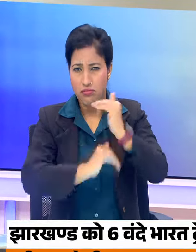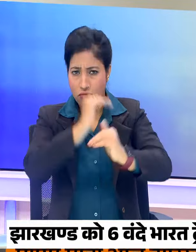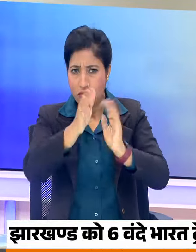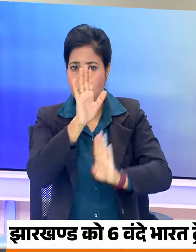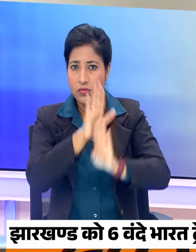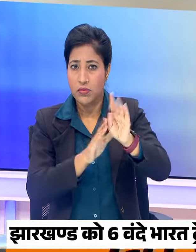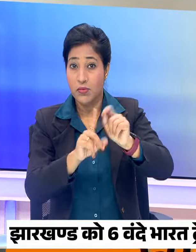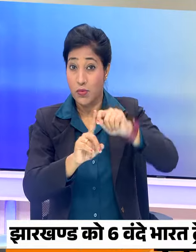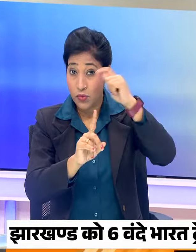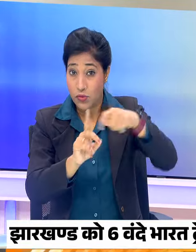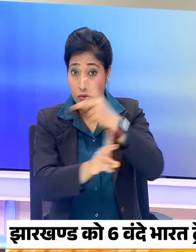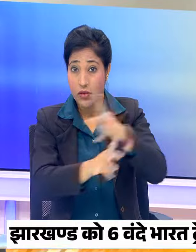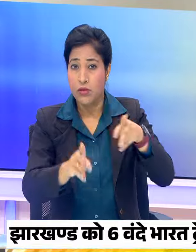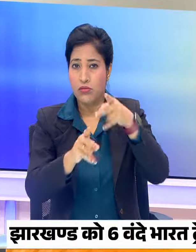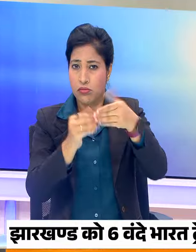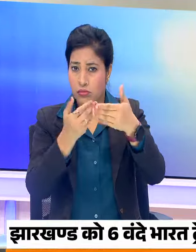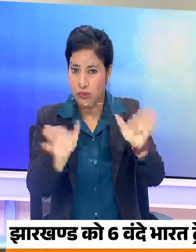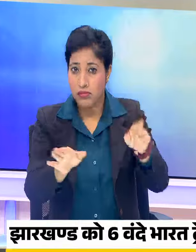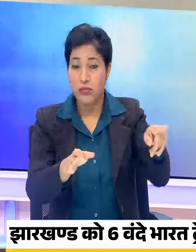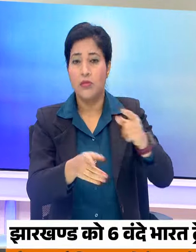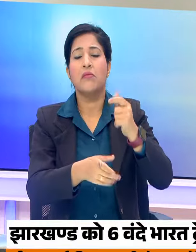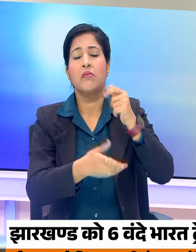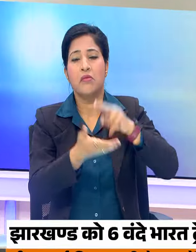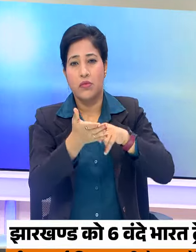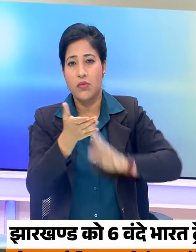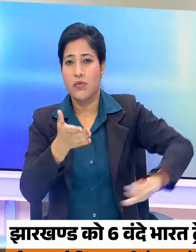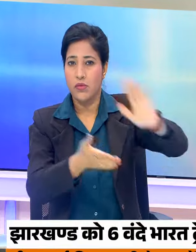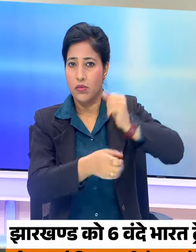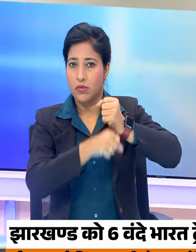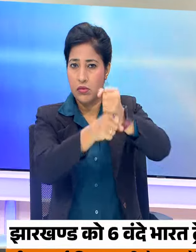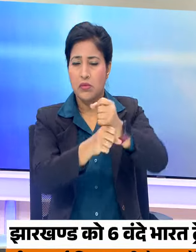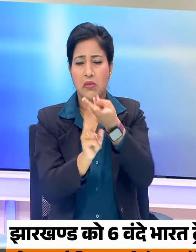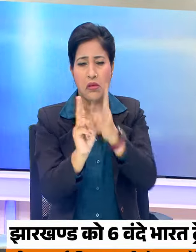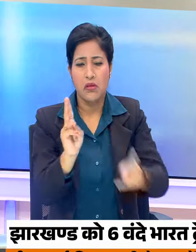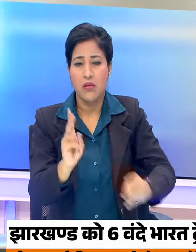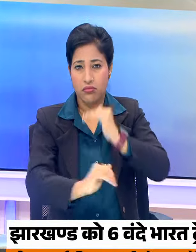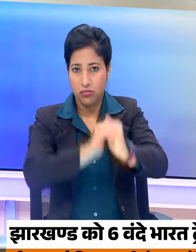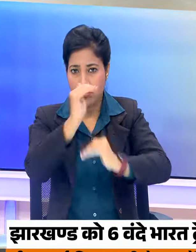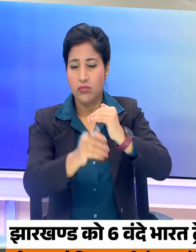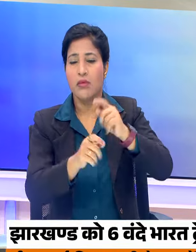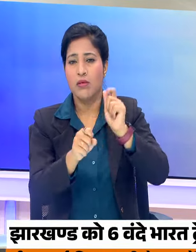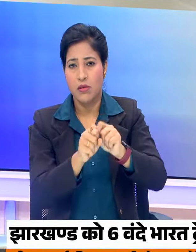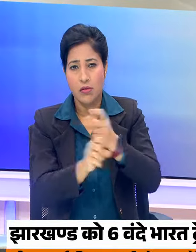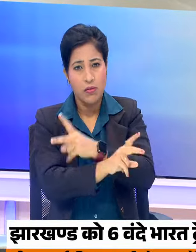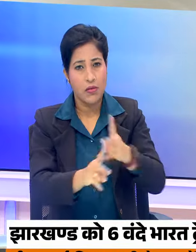शिलान्यास के साथ ही राष्टर को समर्पित करेंगे अनेक विकास कारें